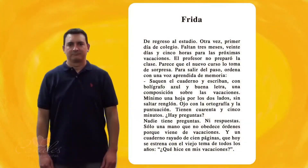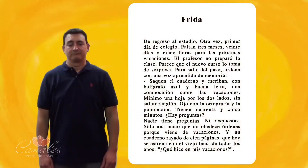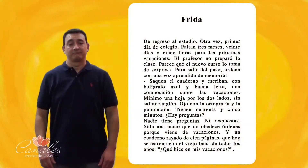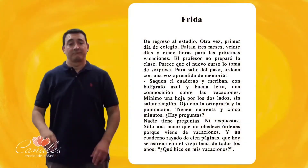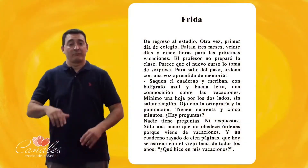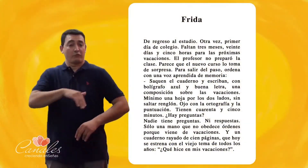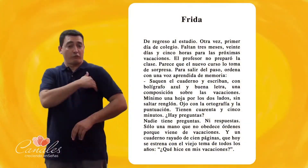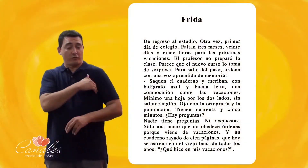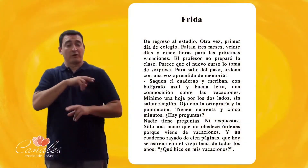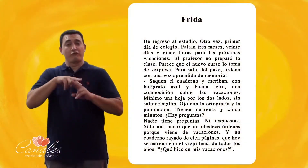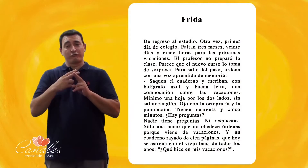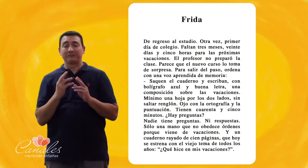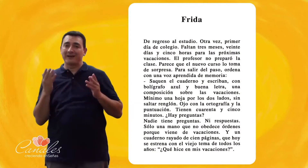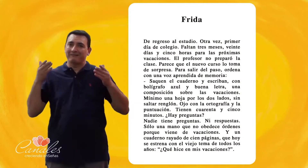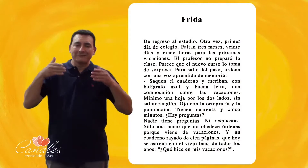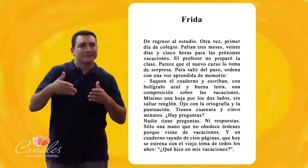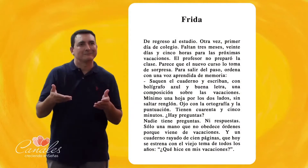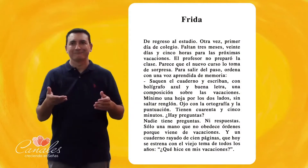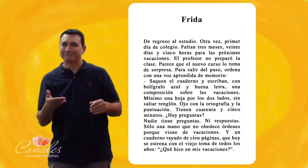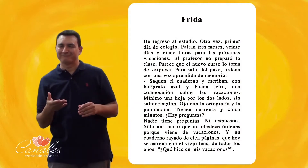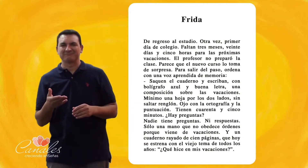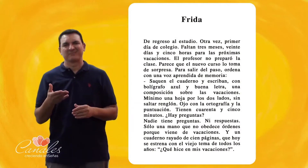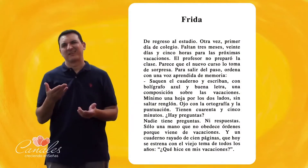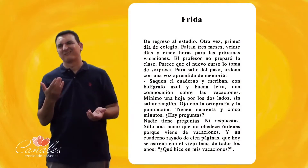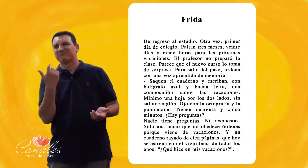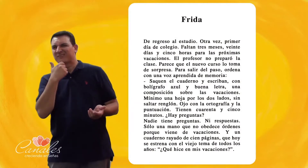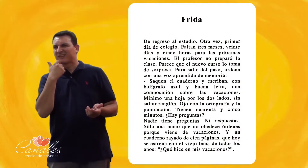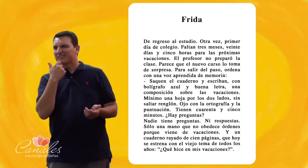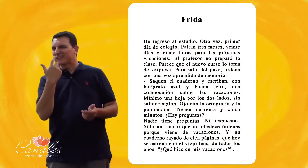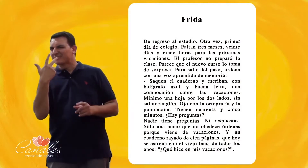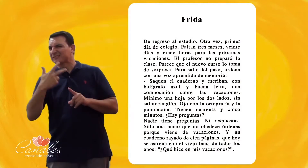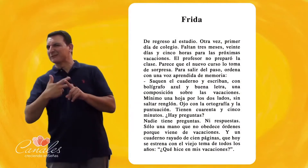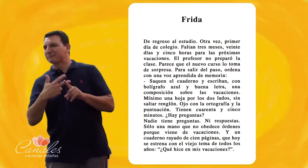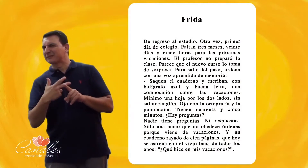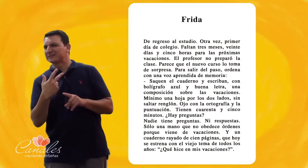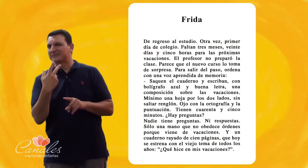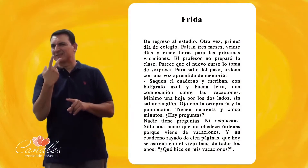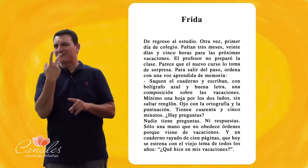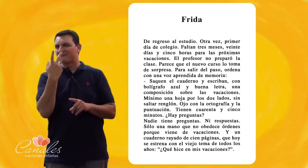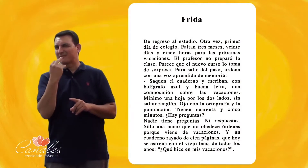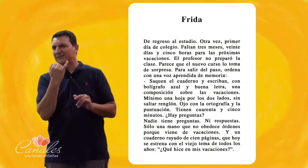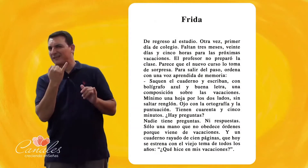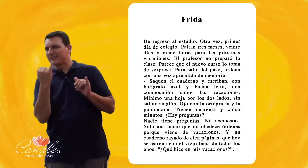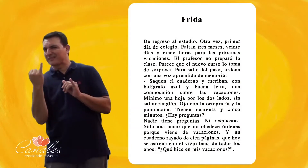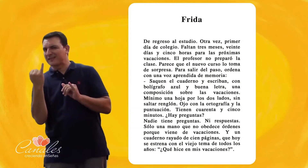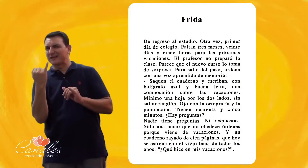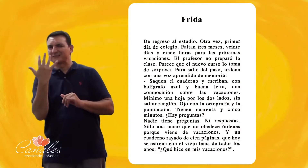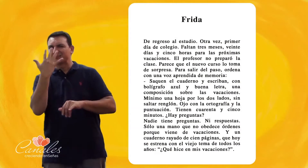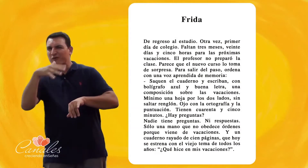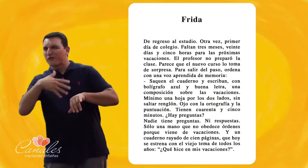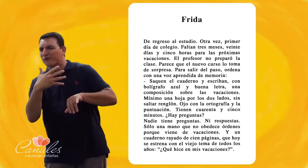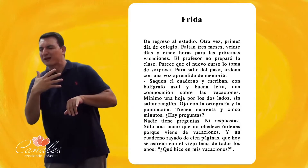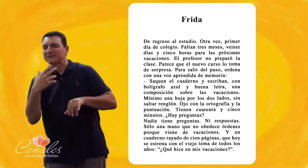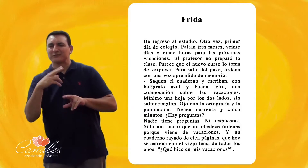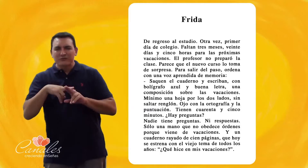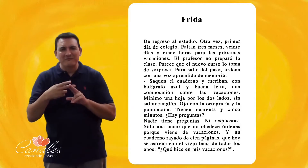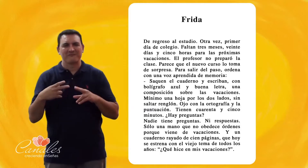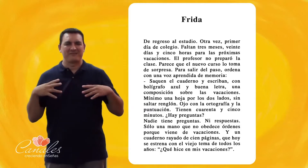De regreso al estudio Otra vez Primer día de colegio Faltan 3 meses 20